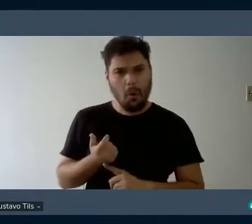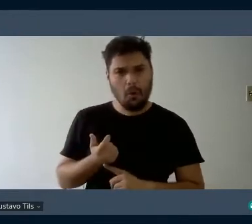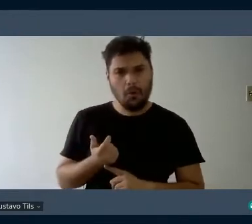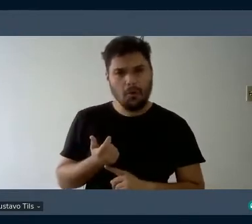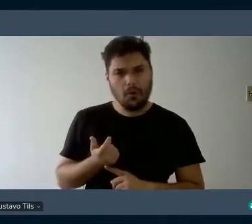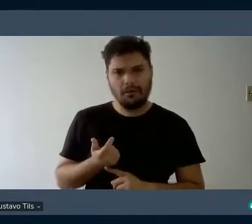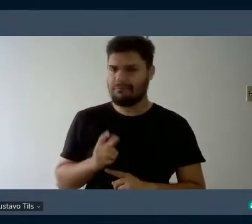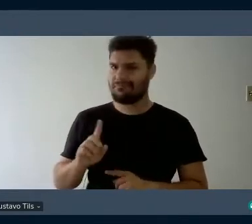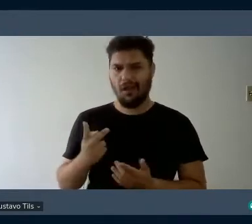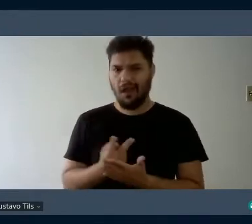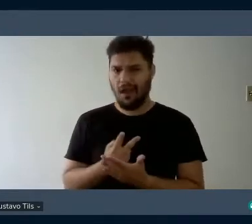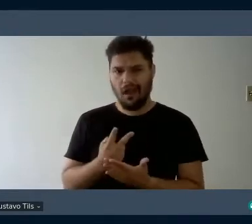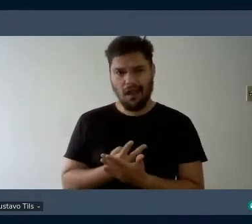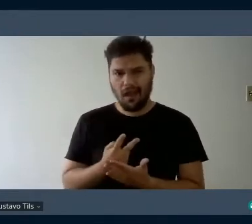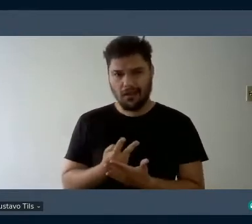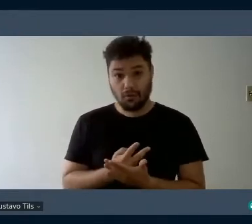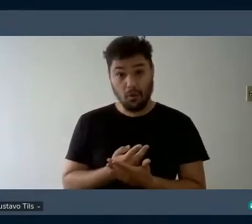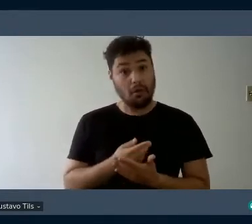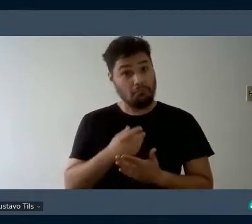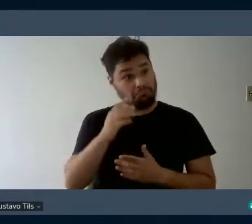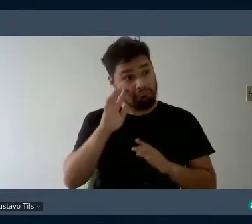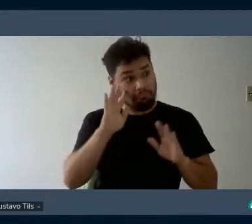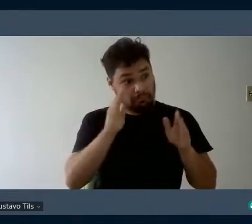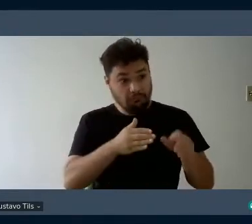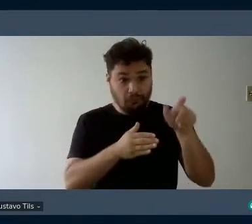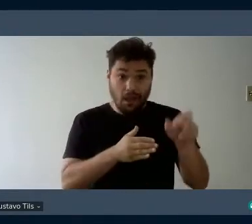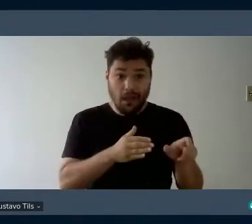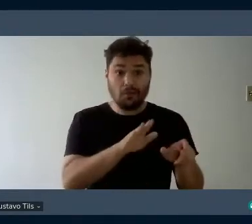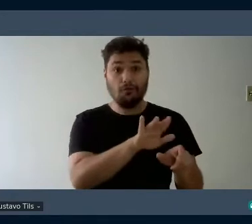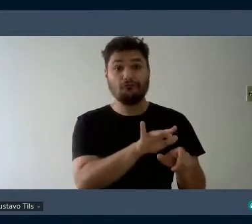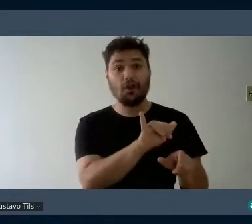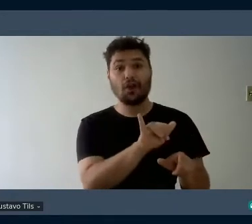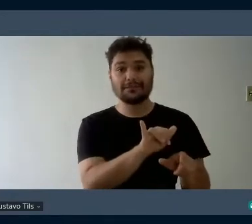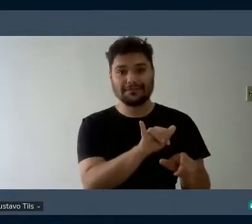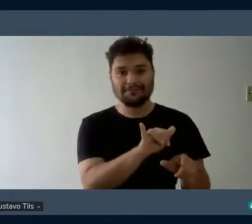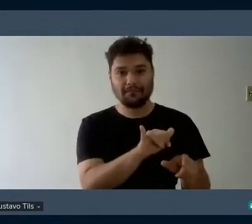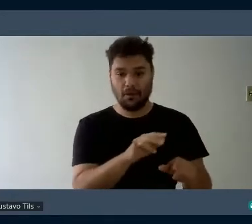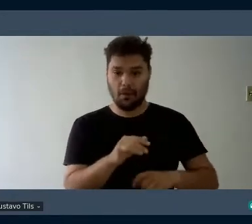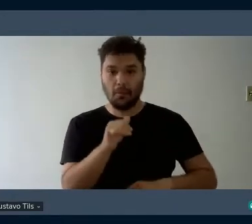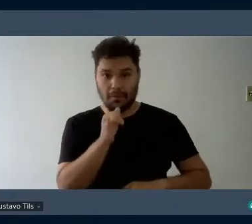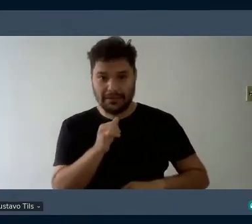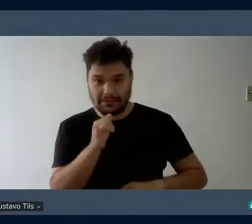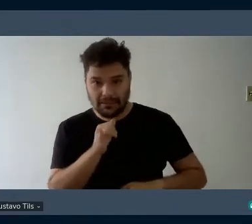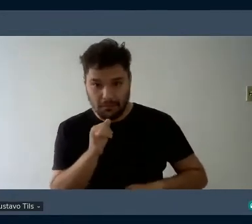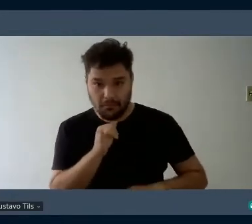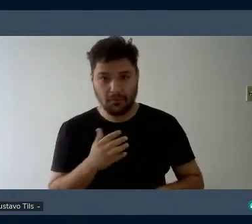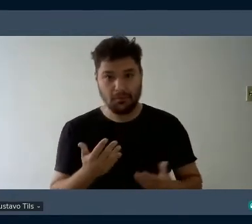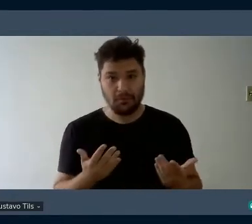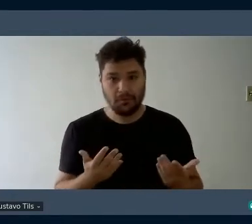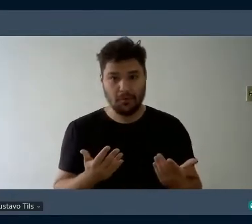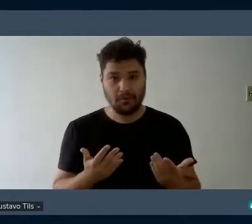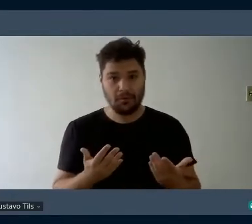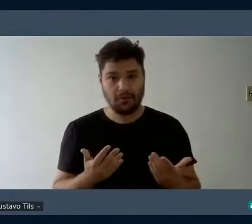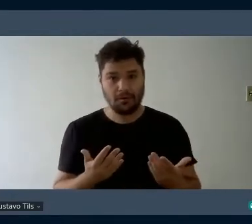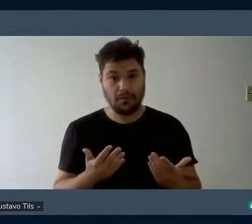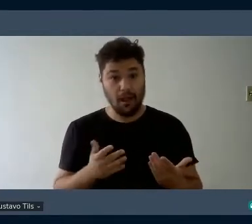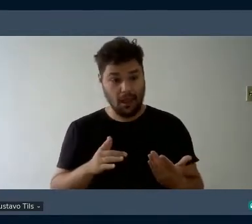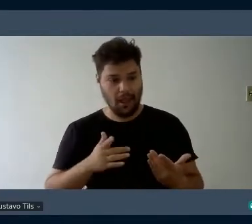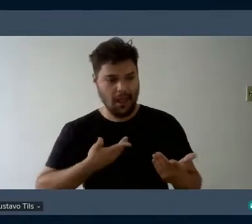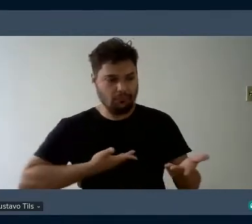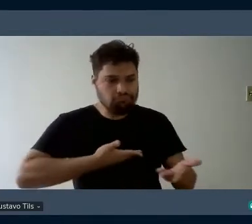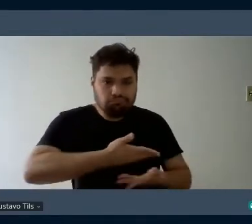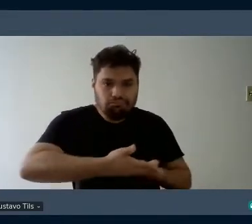inadequada, à luz da teoria histórico-cultural. Digo, a relativização é sempre bem-vinda,